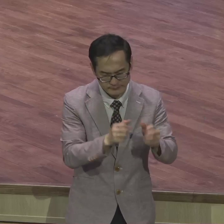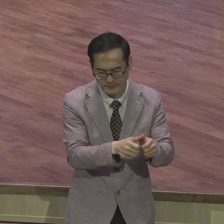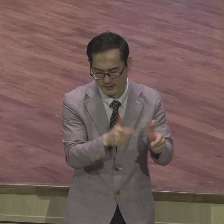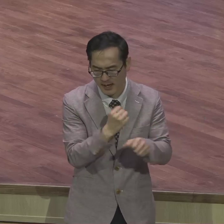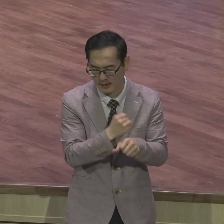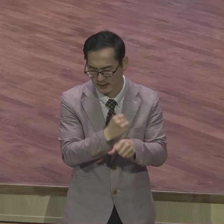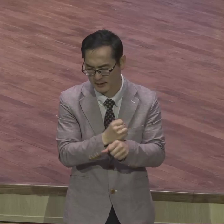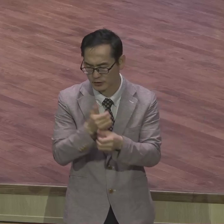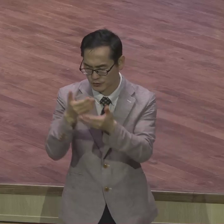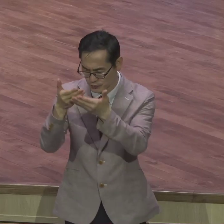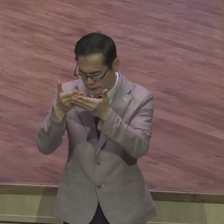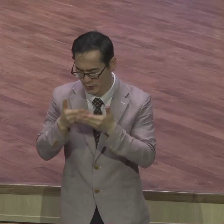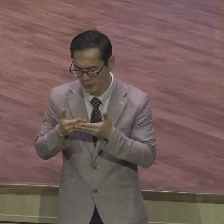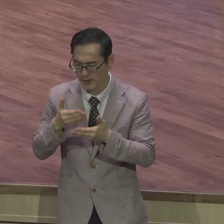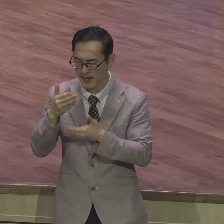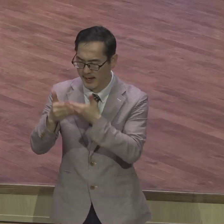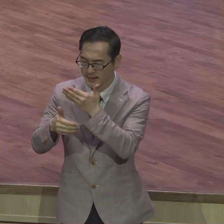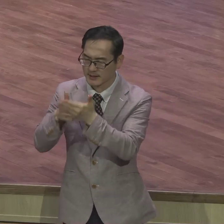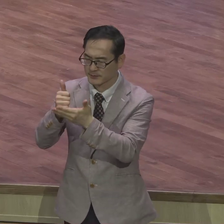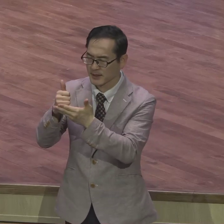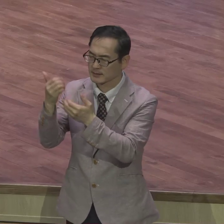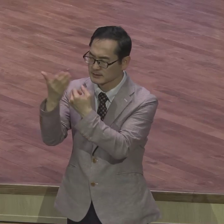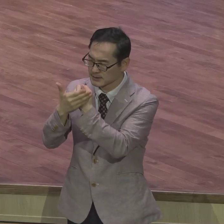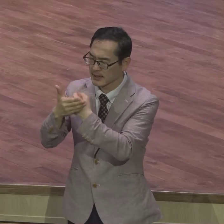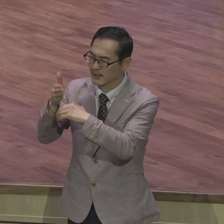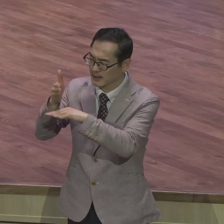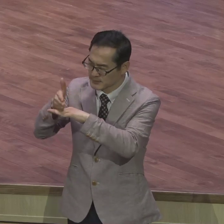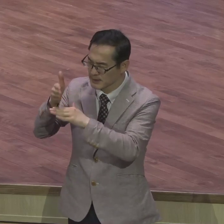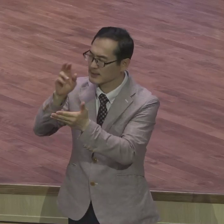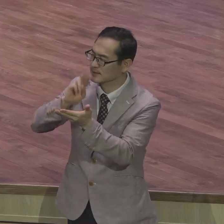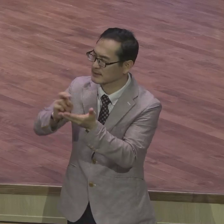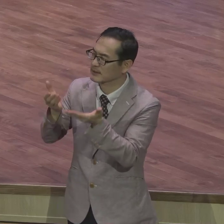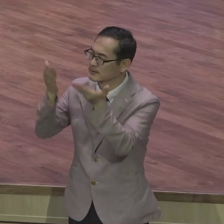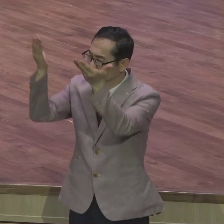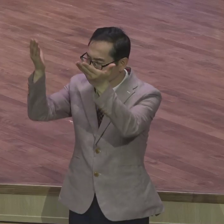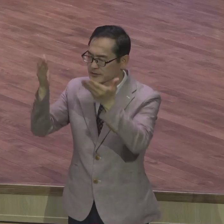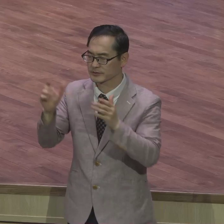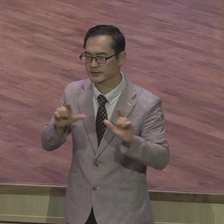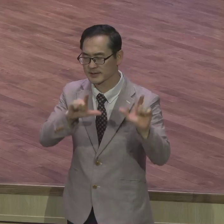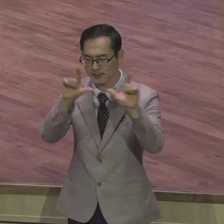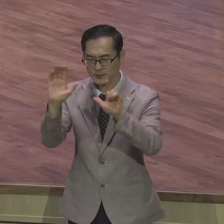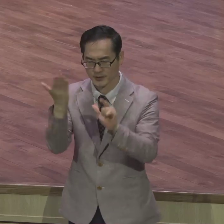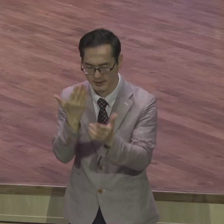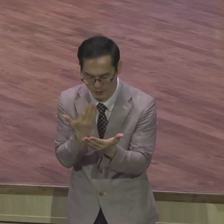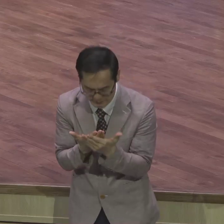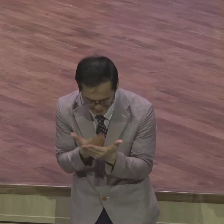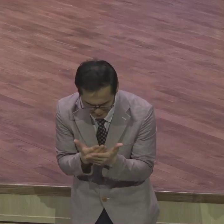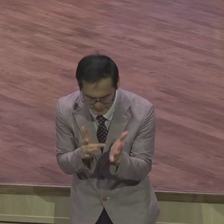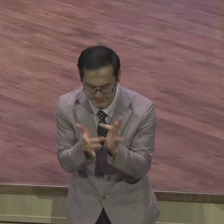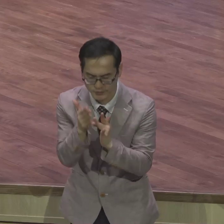날마다 감사가 넘치는 삶을 살게 하여 주어오서 예수의 성 받들어 기도합니다